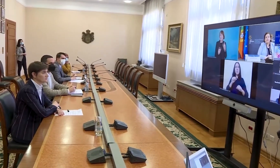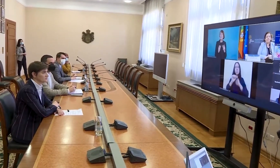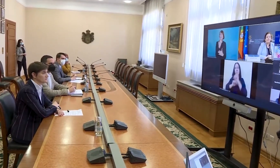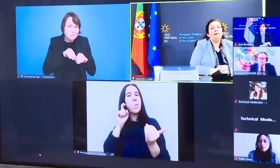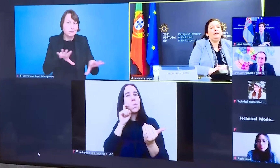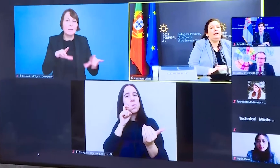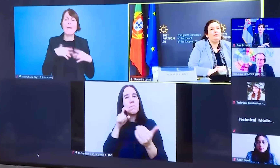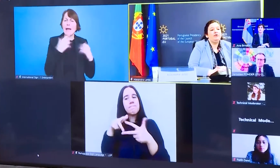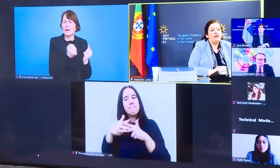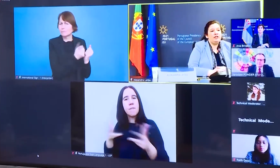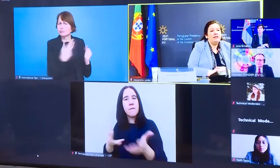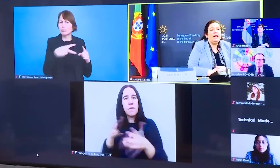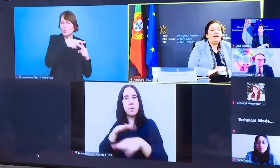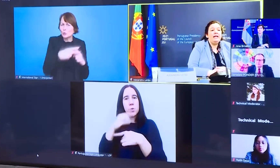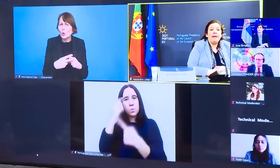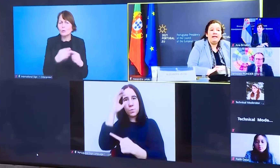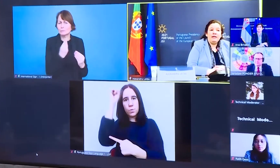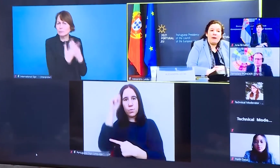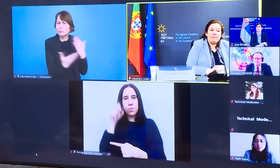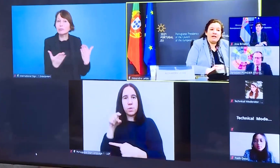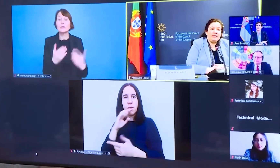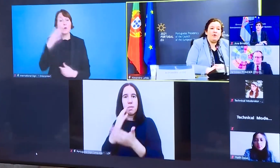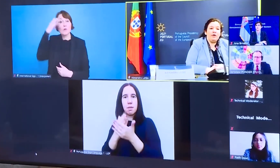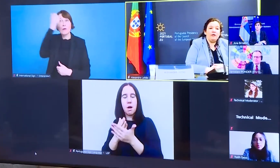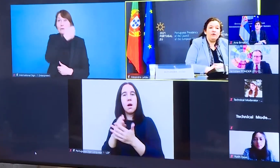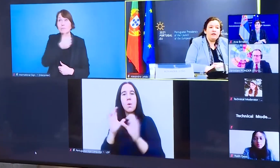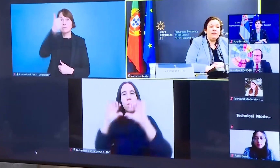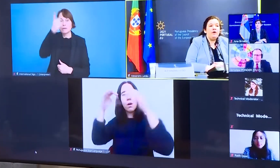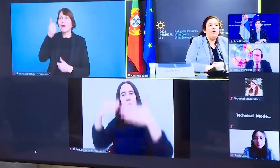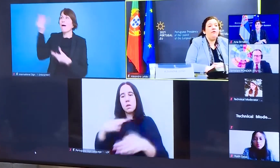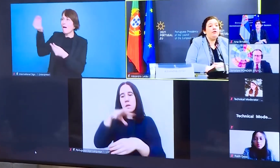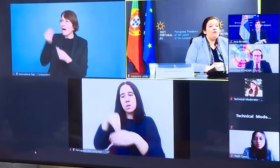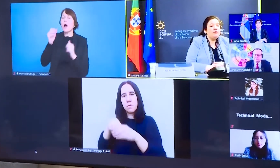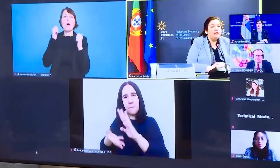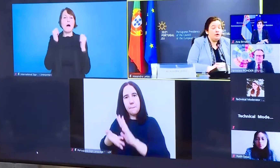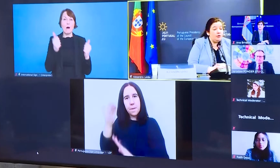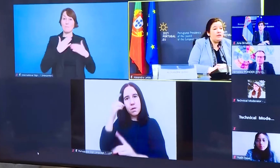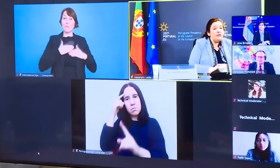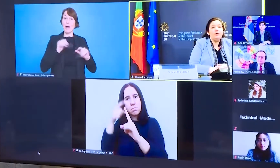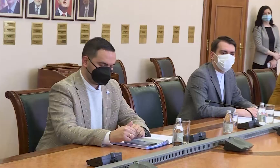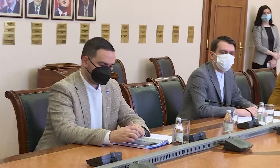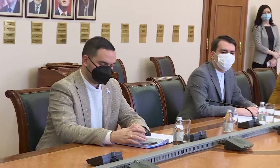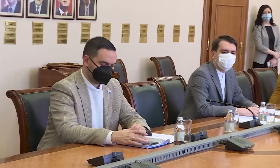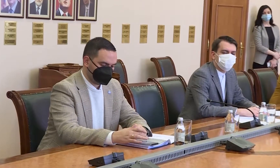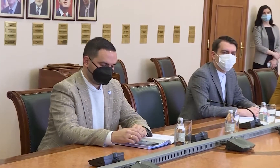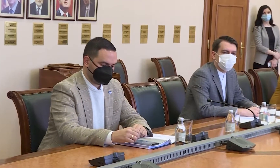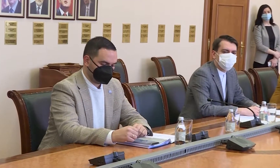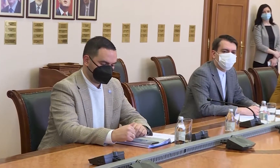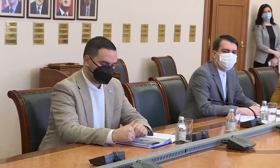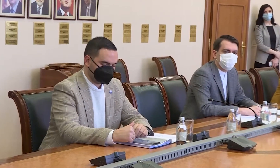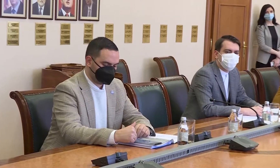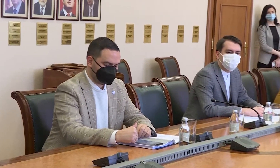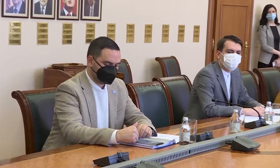apliciranja za parking nalepnice i parking mesta za osobe sa invaliditetom, navela je predsjednica vlade. Uz podršku